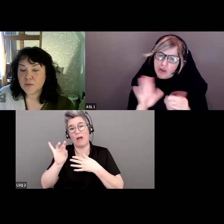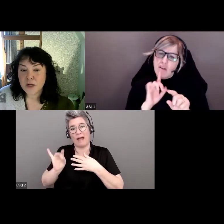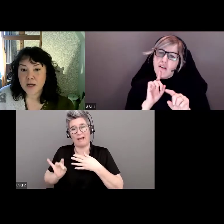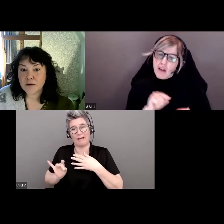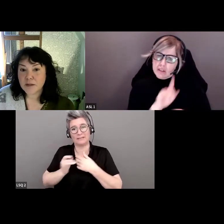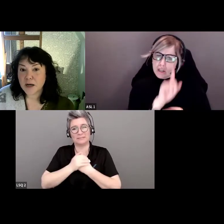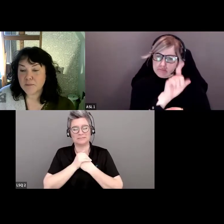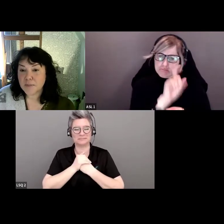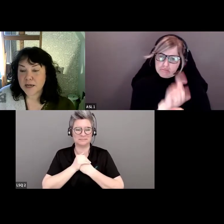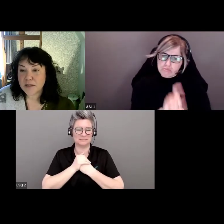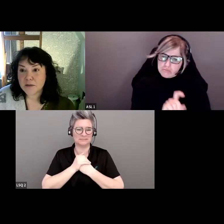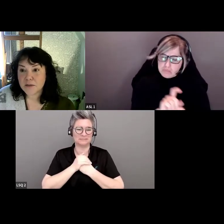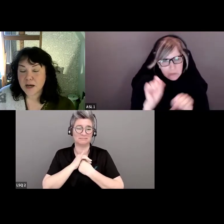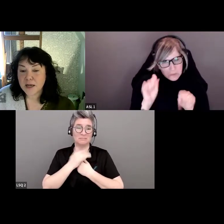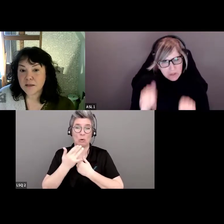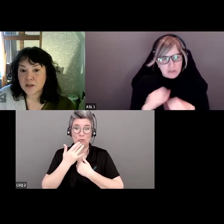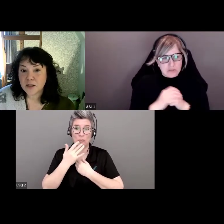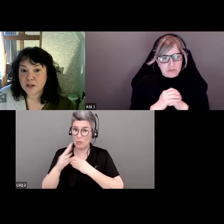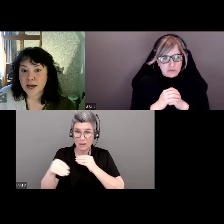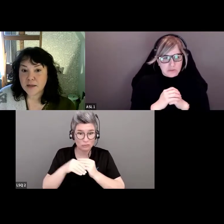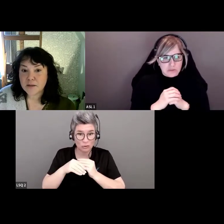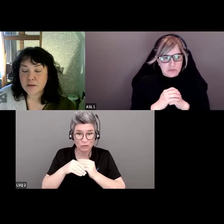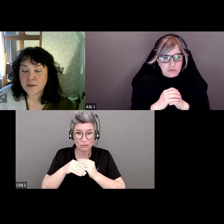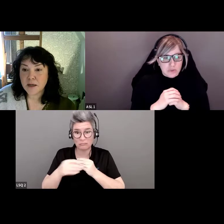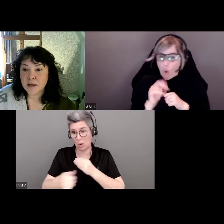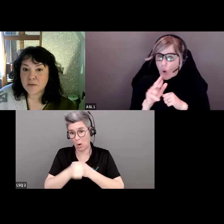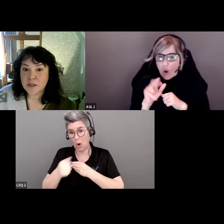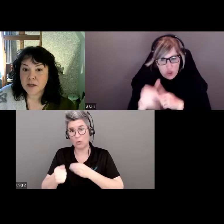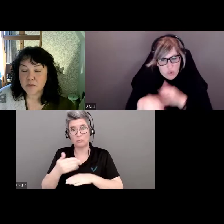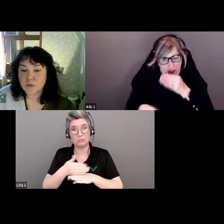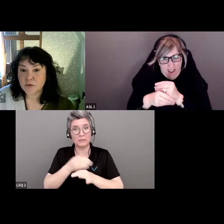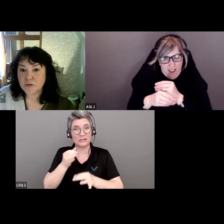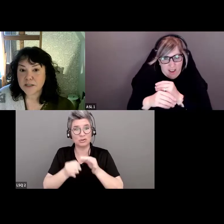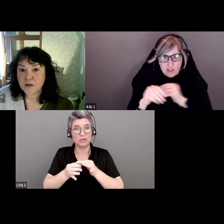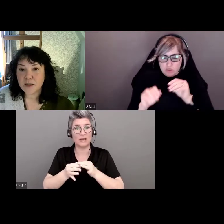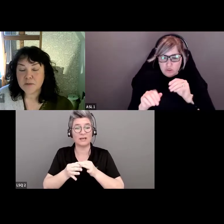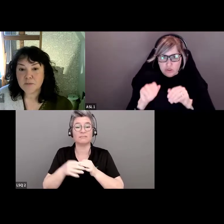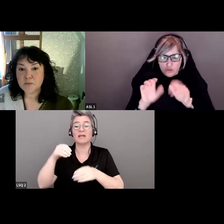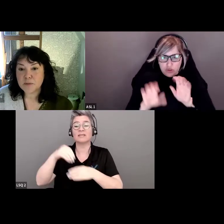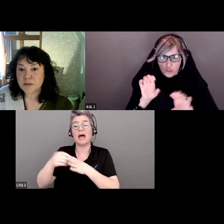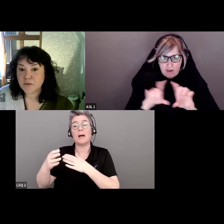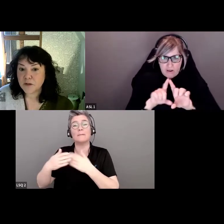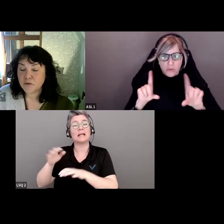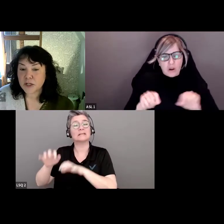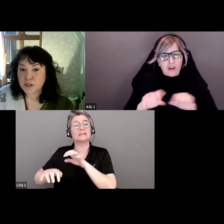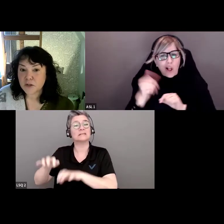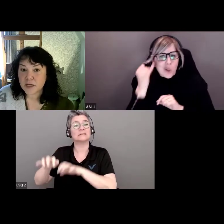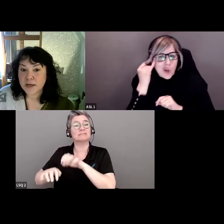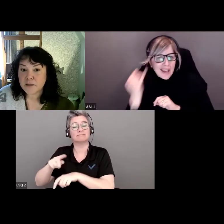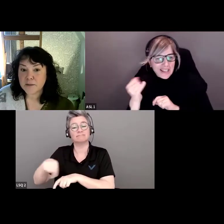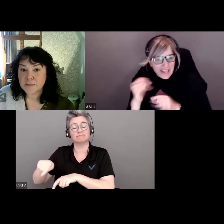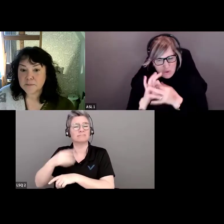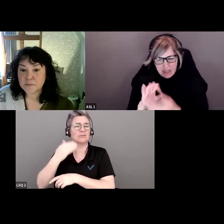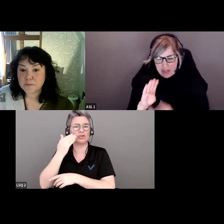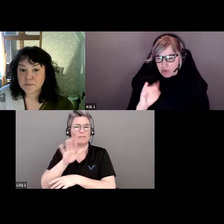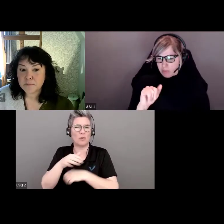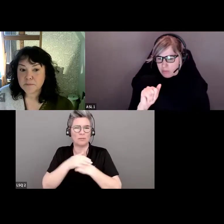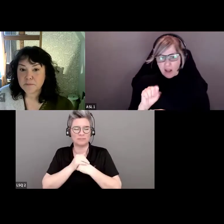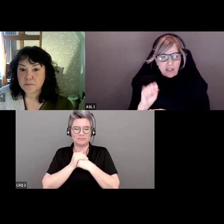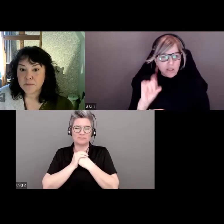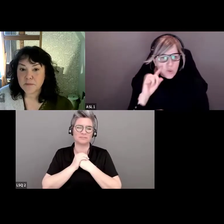rajouter d'autres préjugés dans le clavardage, n'hésitez pas.